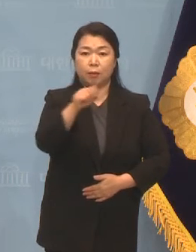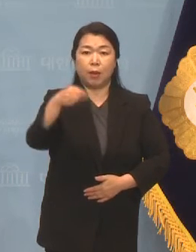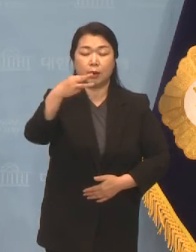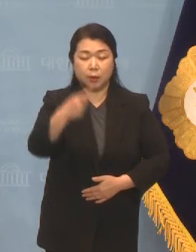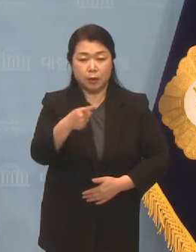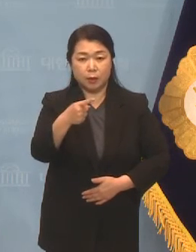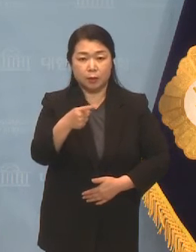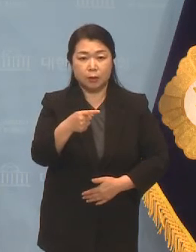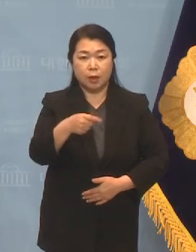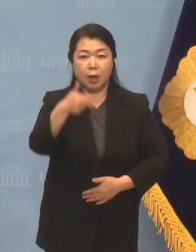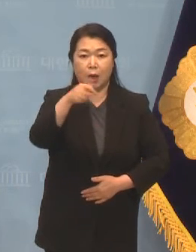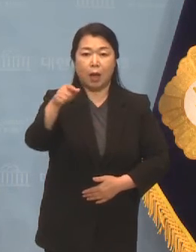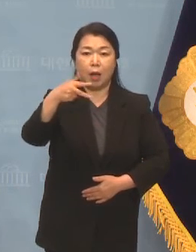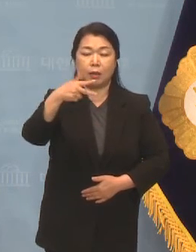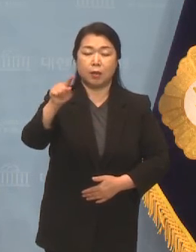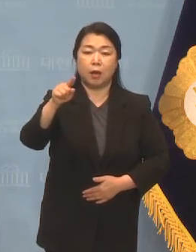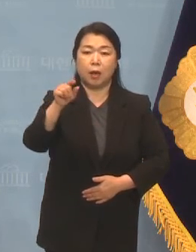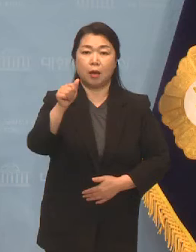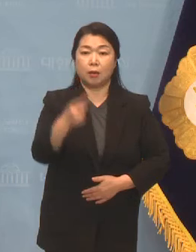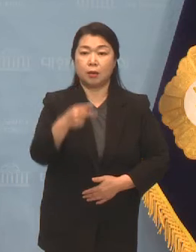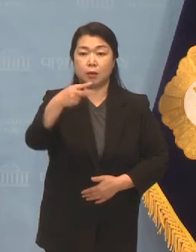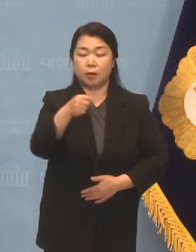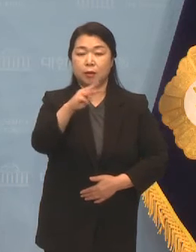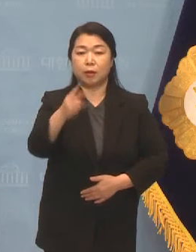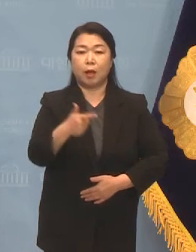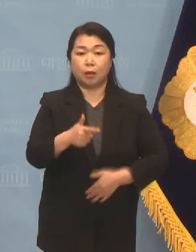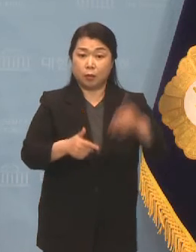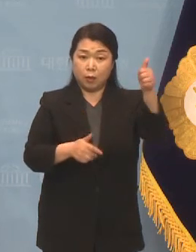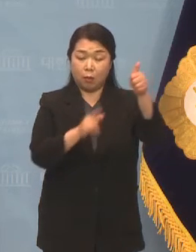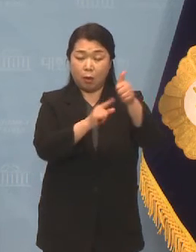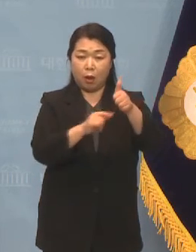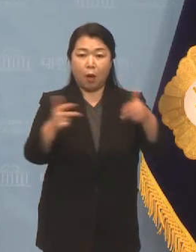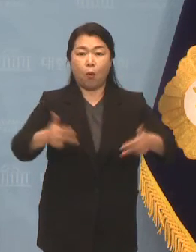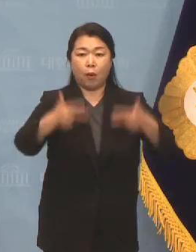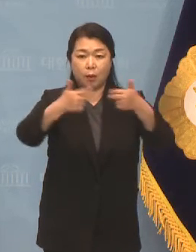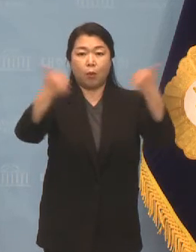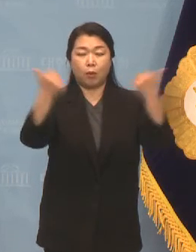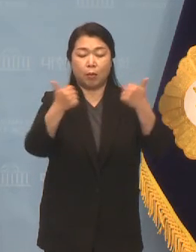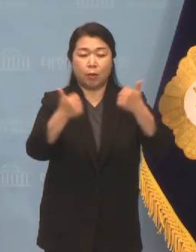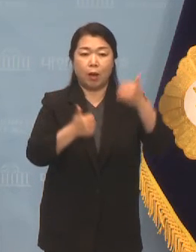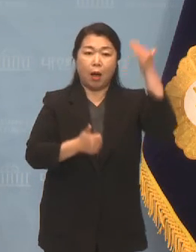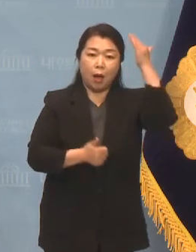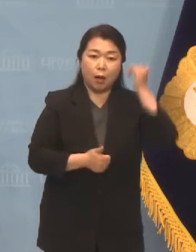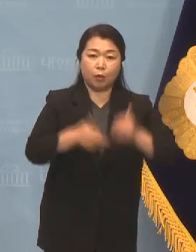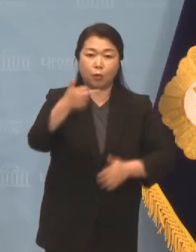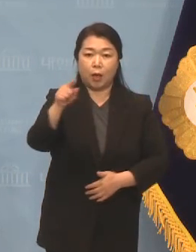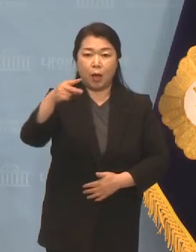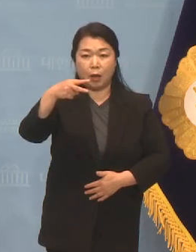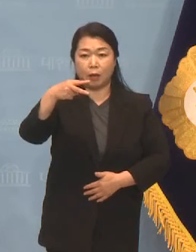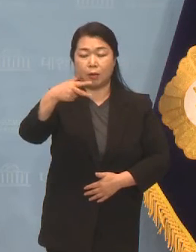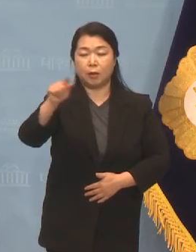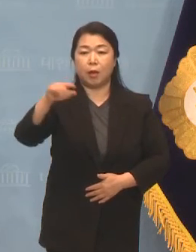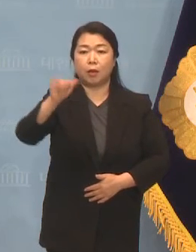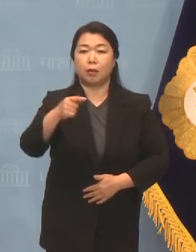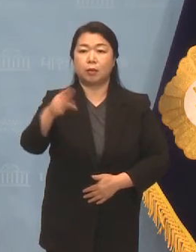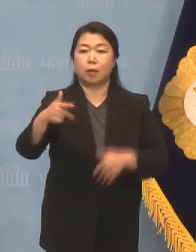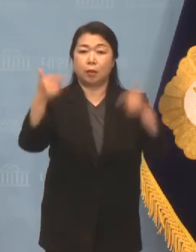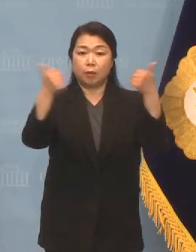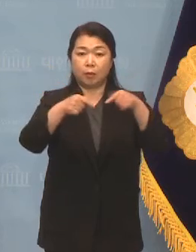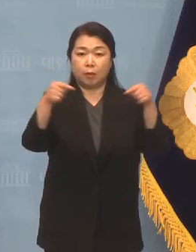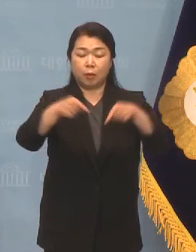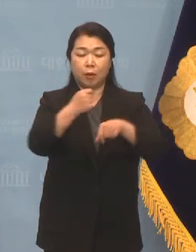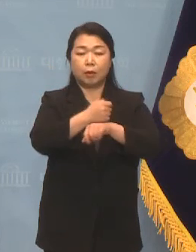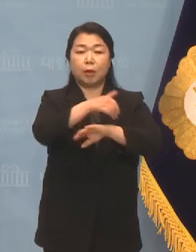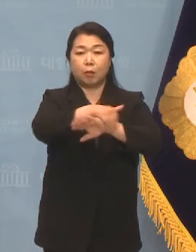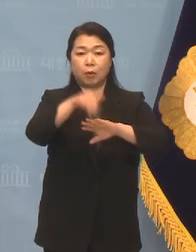카자흐스탄 하원의원과 화상회담을 통해서 한 카자흐스탄 의회 간 협력 방안을 논의할 예정입니다.